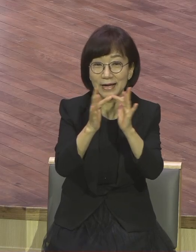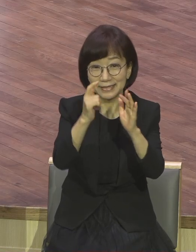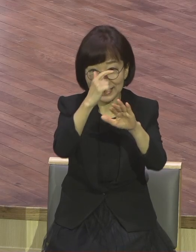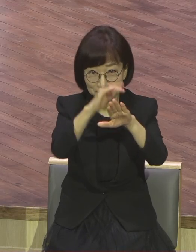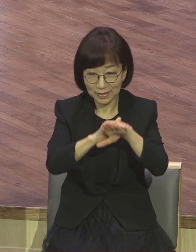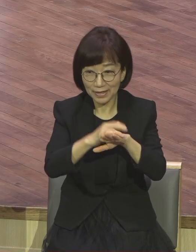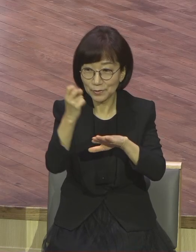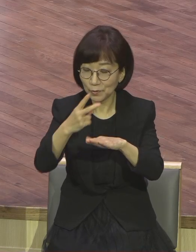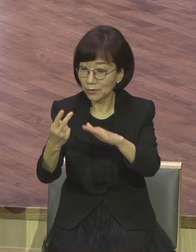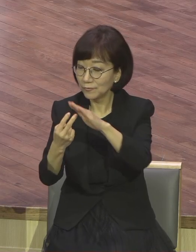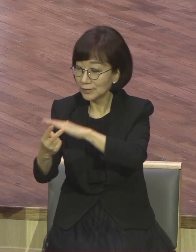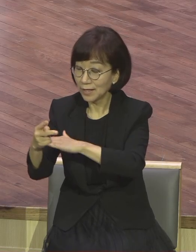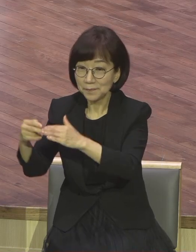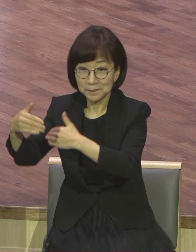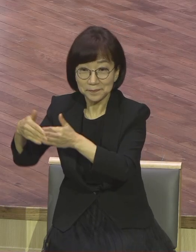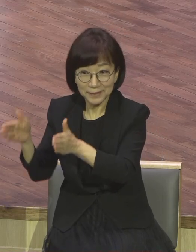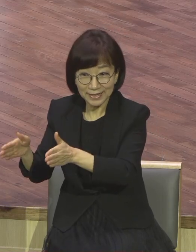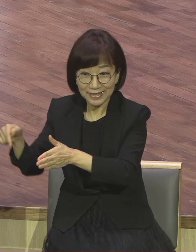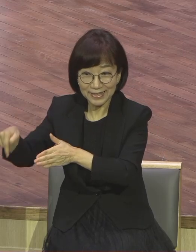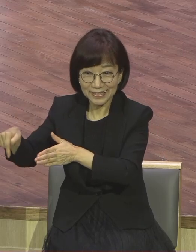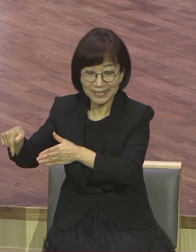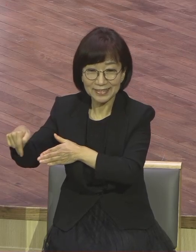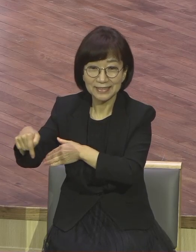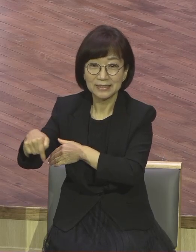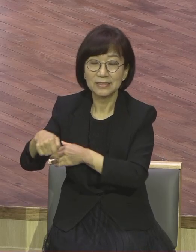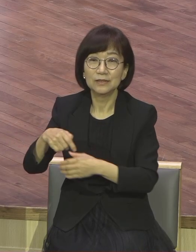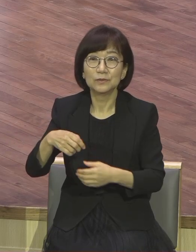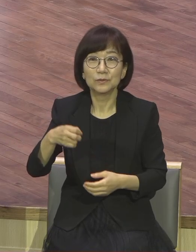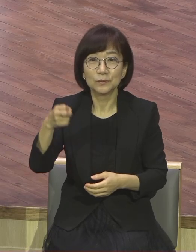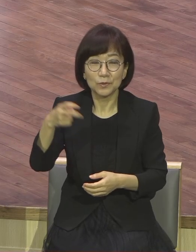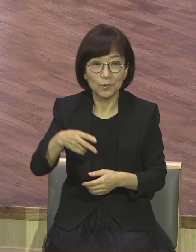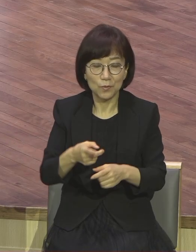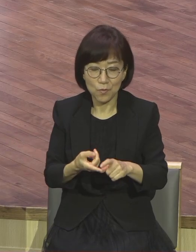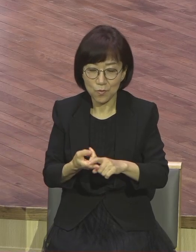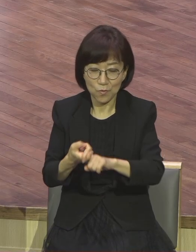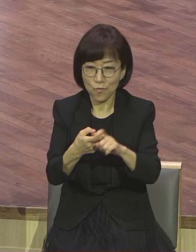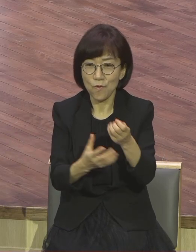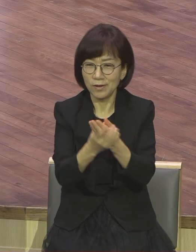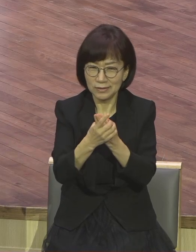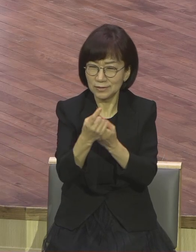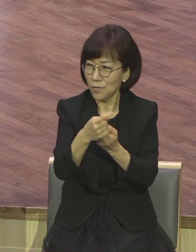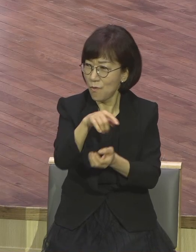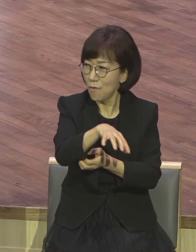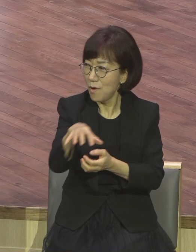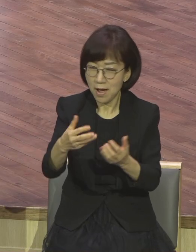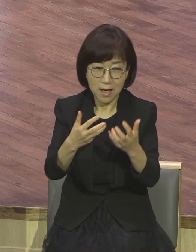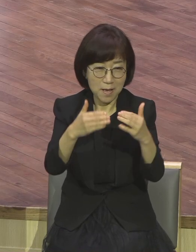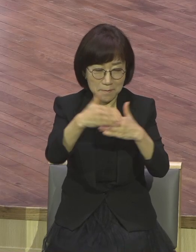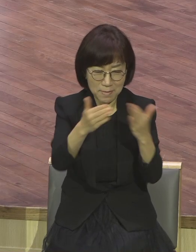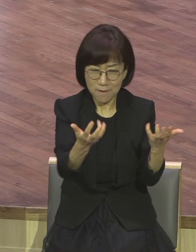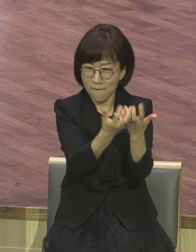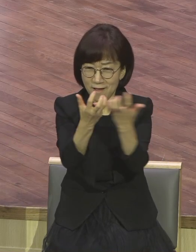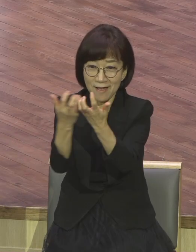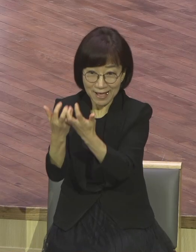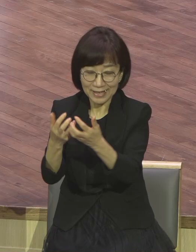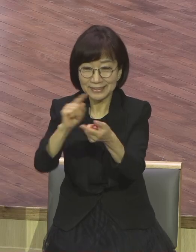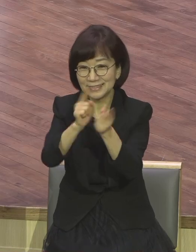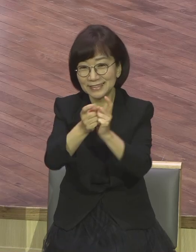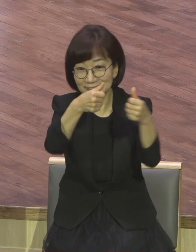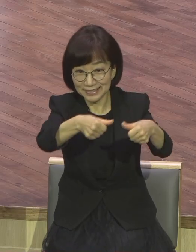비전홀 우리 원리스홀 다 가득 찼습니다. 서로 우리 인사합시다. 전